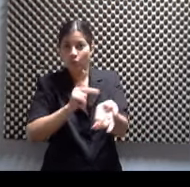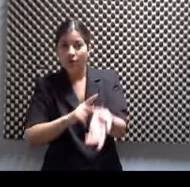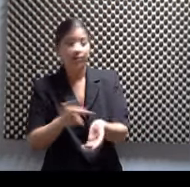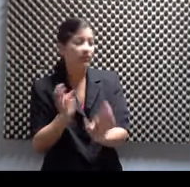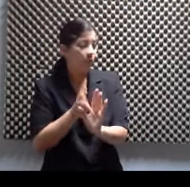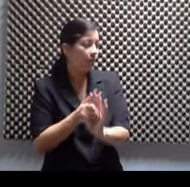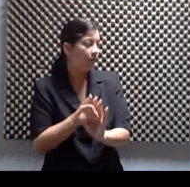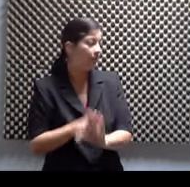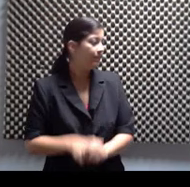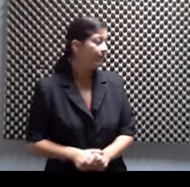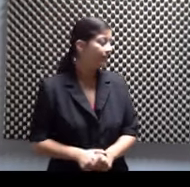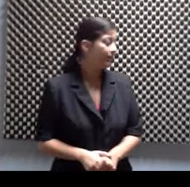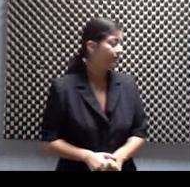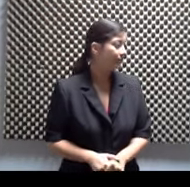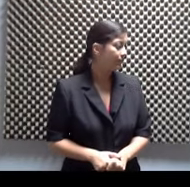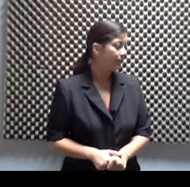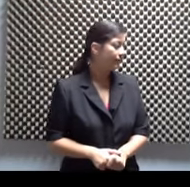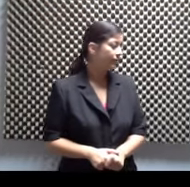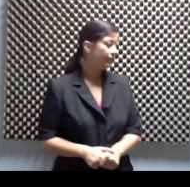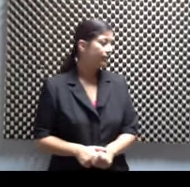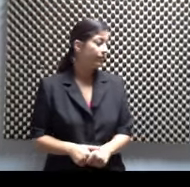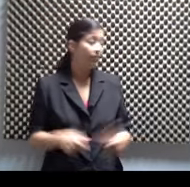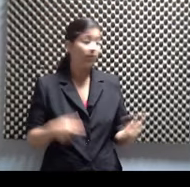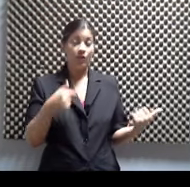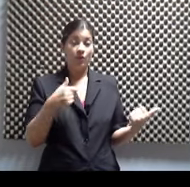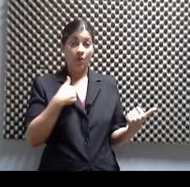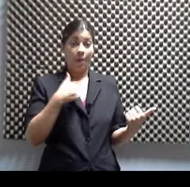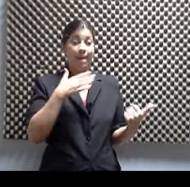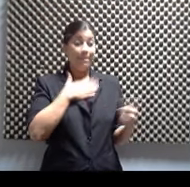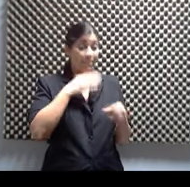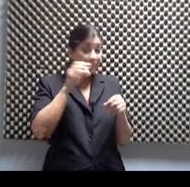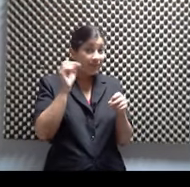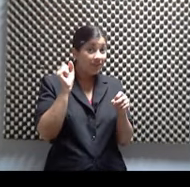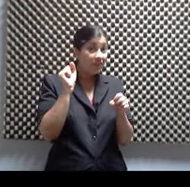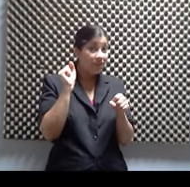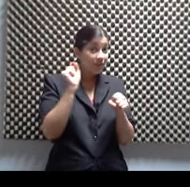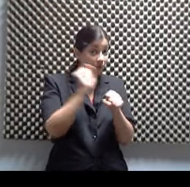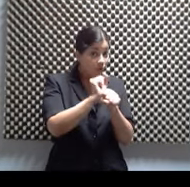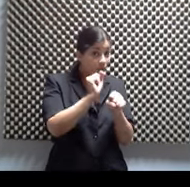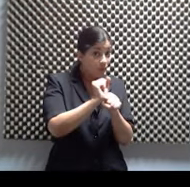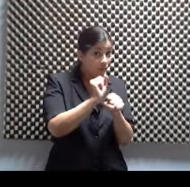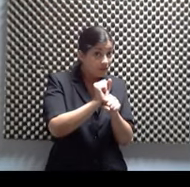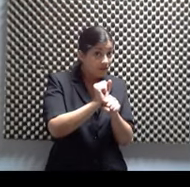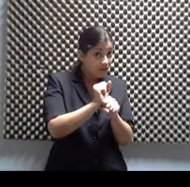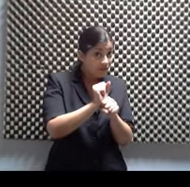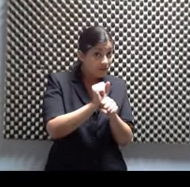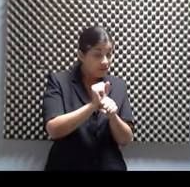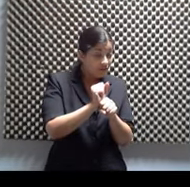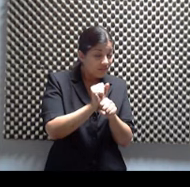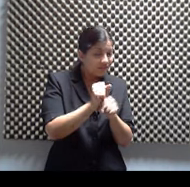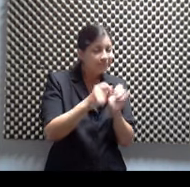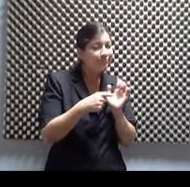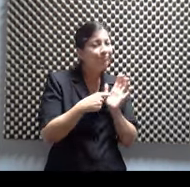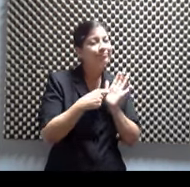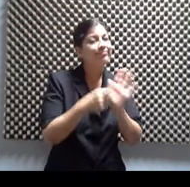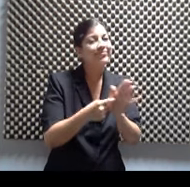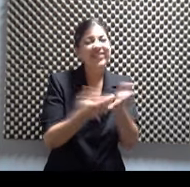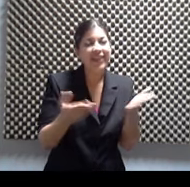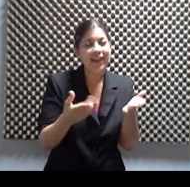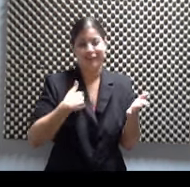amistades que yo tengo, en mis obras se nota mucho. Que eres actor. Que soy actor porque los personajes todos están